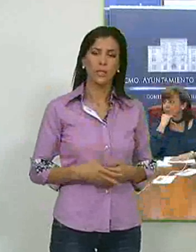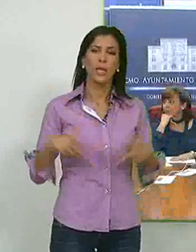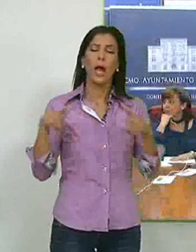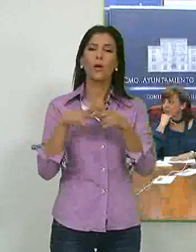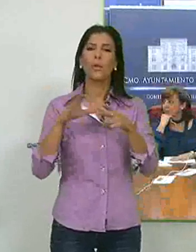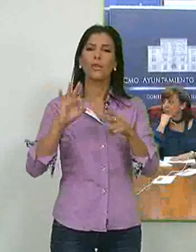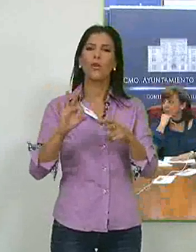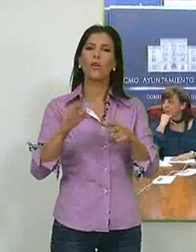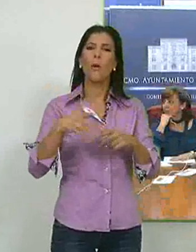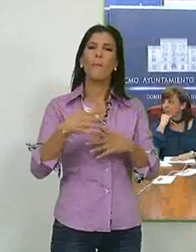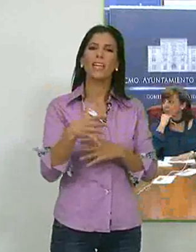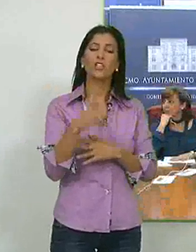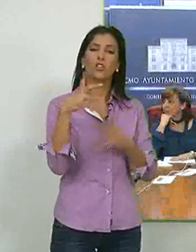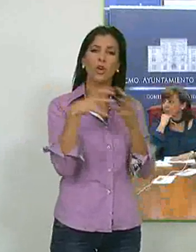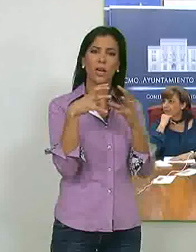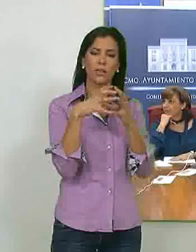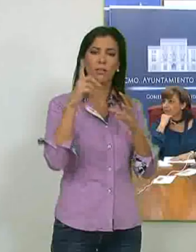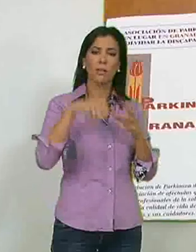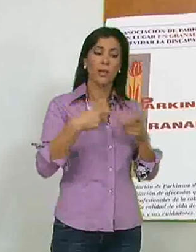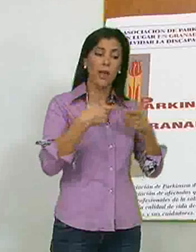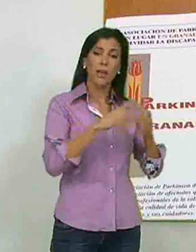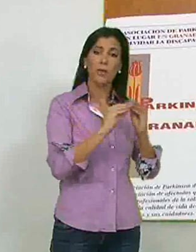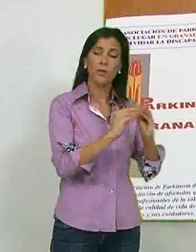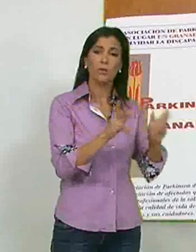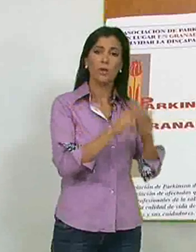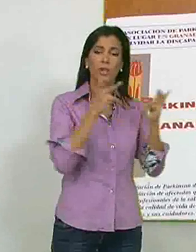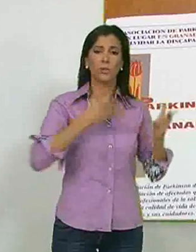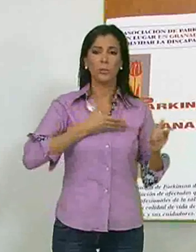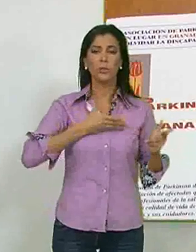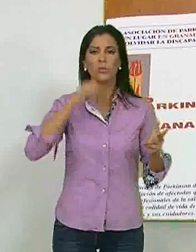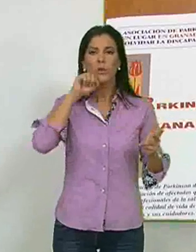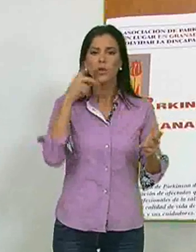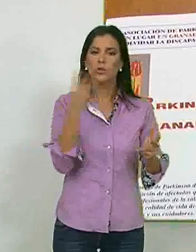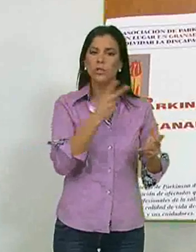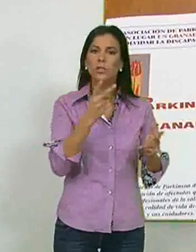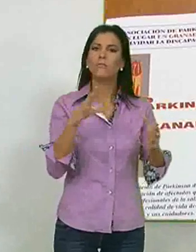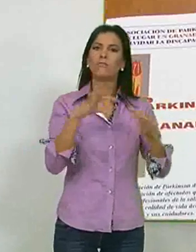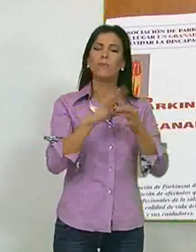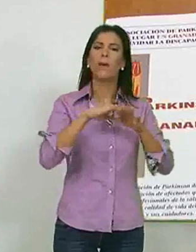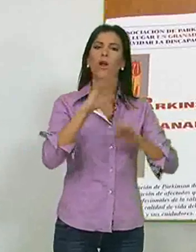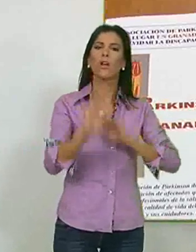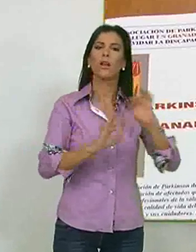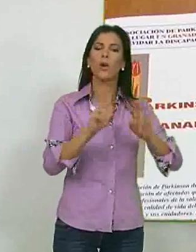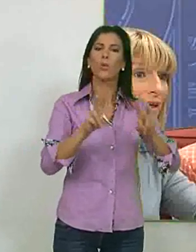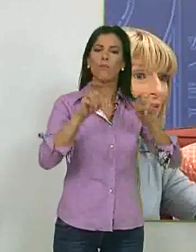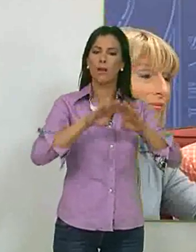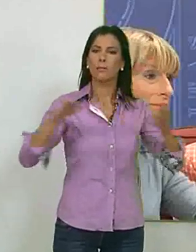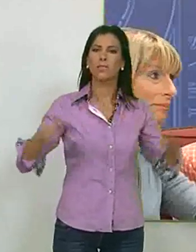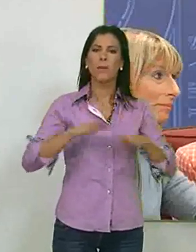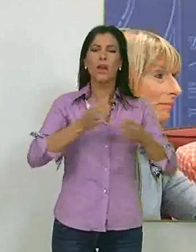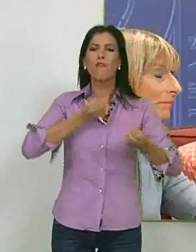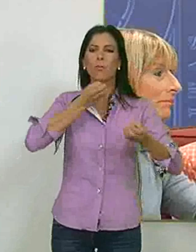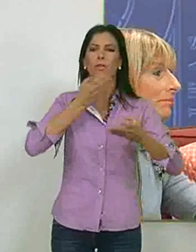La agrupación de Parkinson de Granada y el Área de Acción Social del Ayuntamiento de Motril organizan una nueva mesa